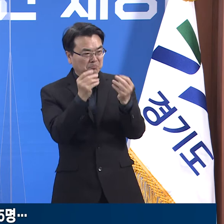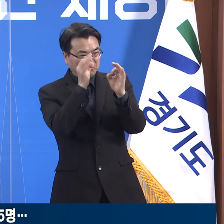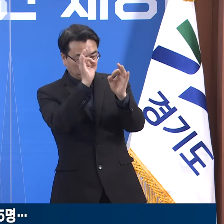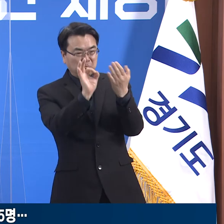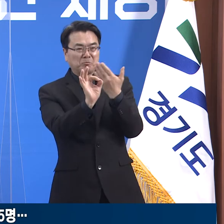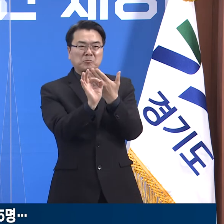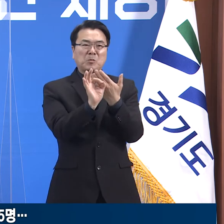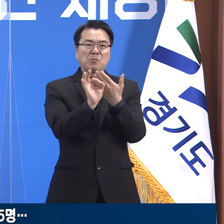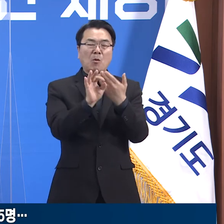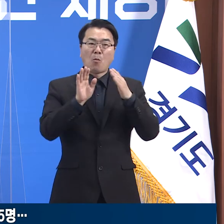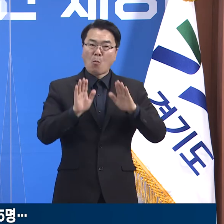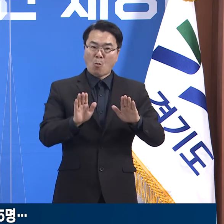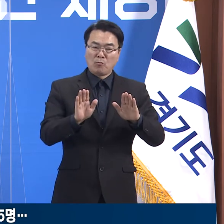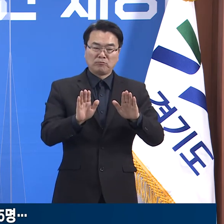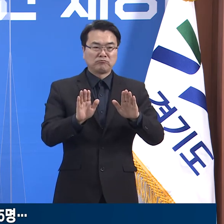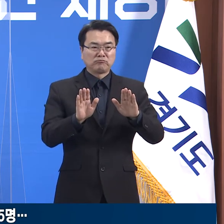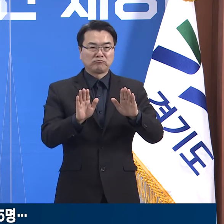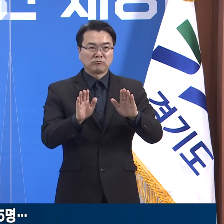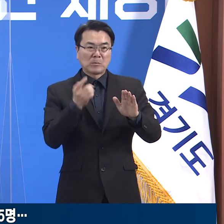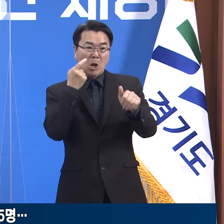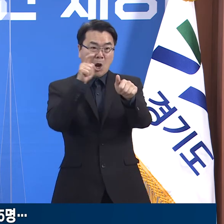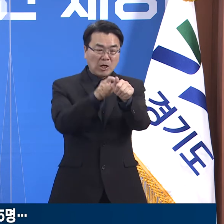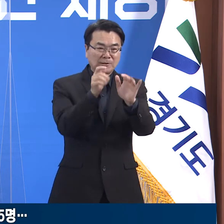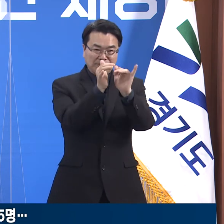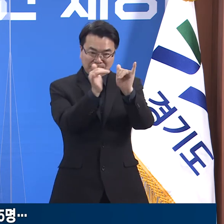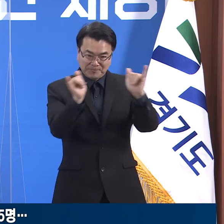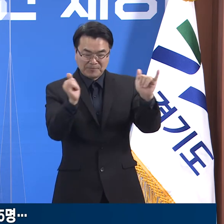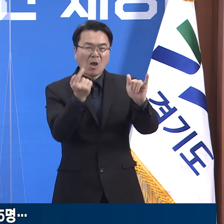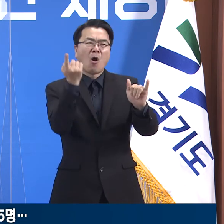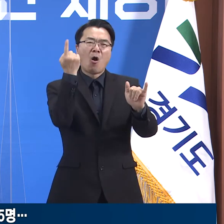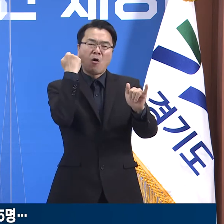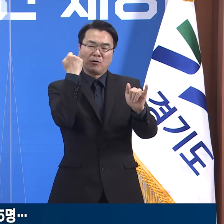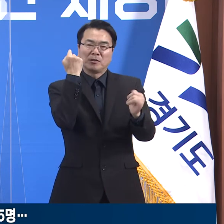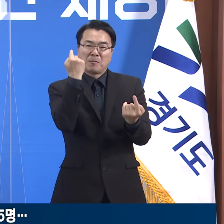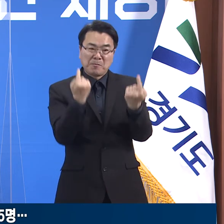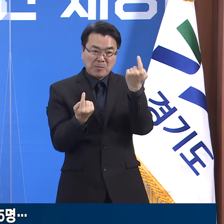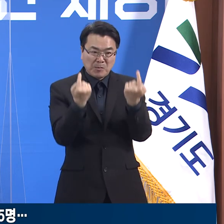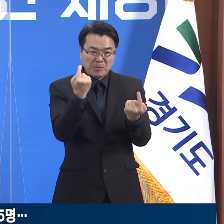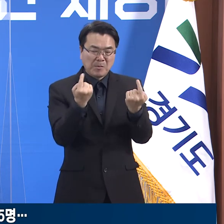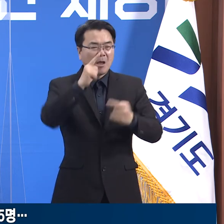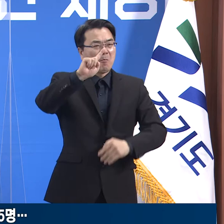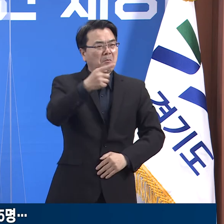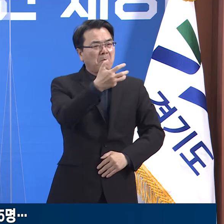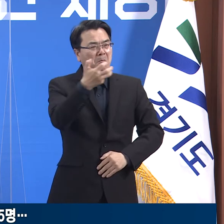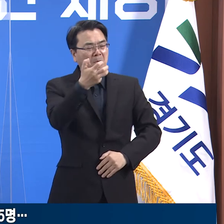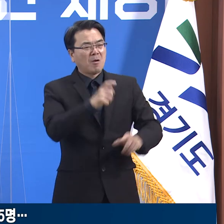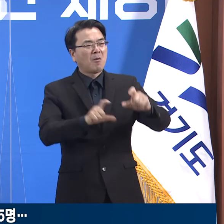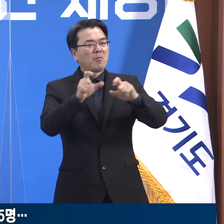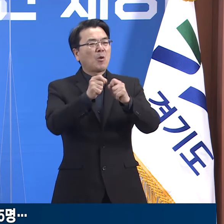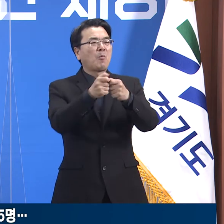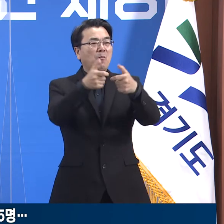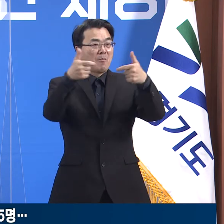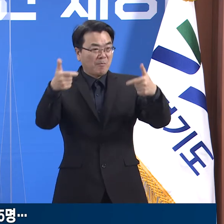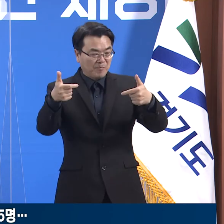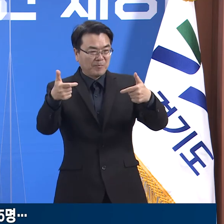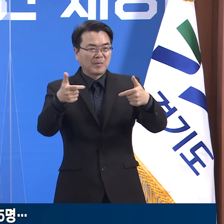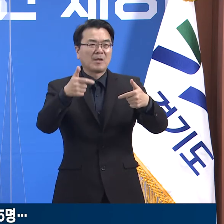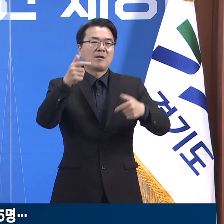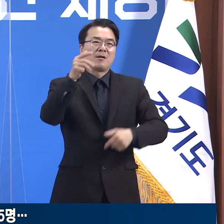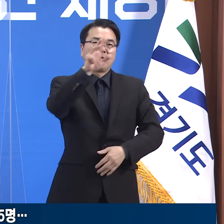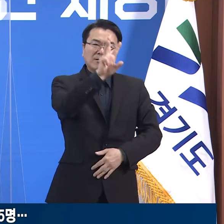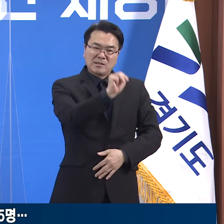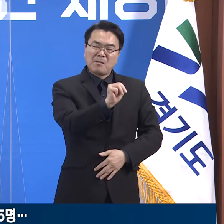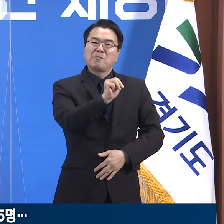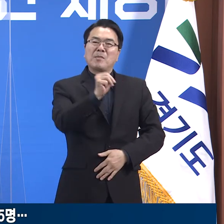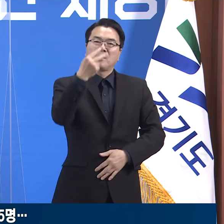20일 0시 기준 경기도의 확진자 수는 전일 오전 0시 대비 189명이 증가한 총 3만